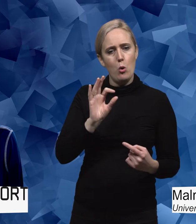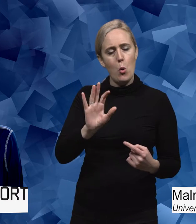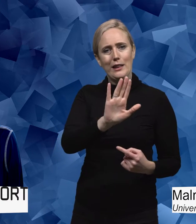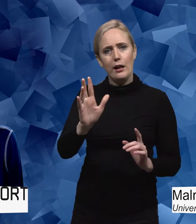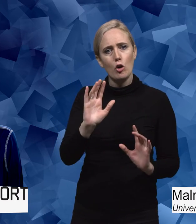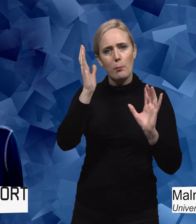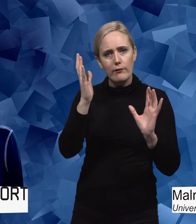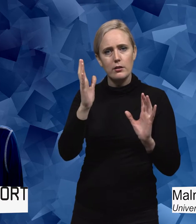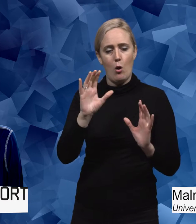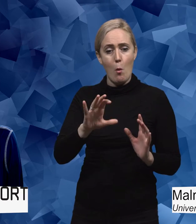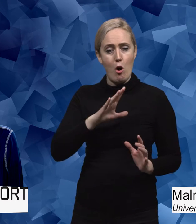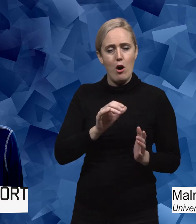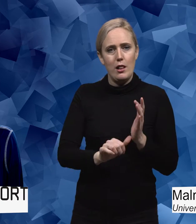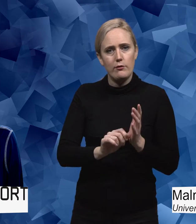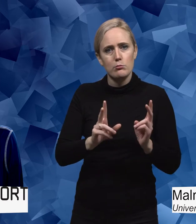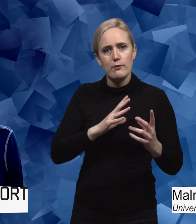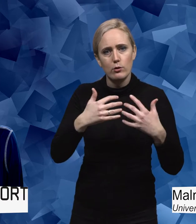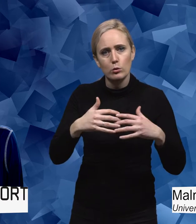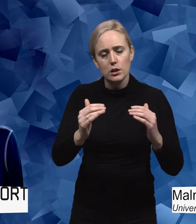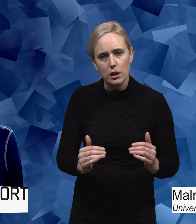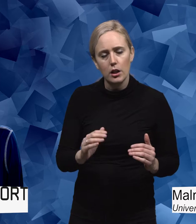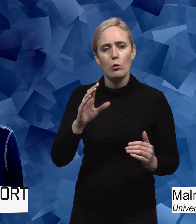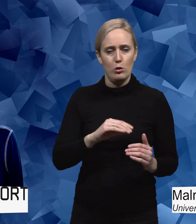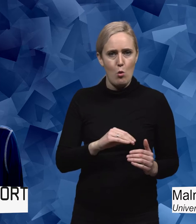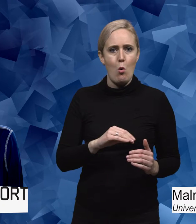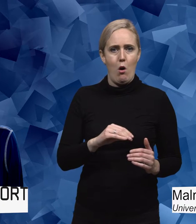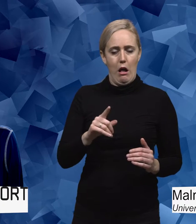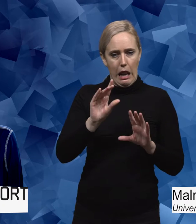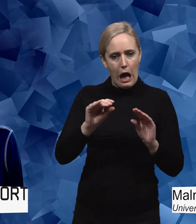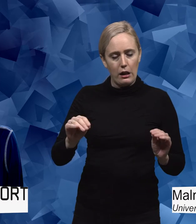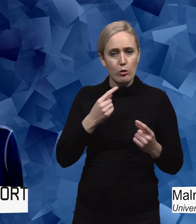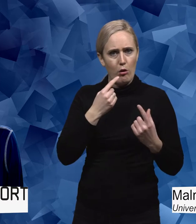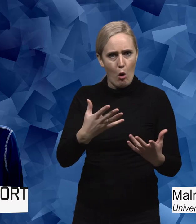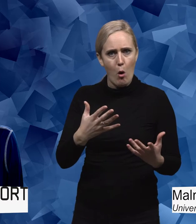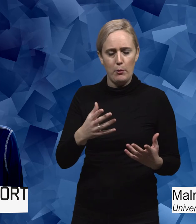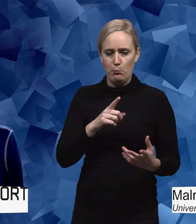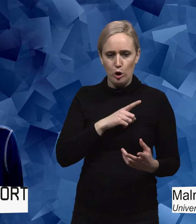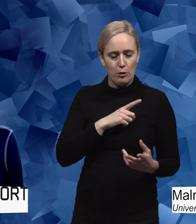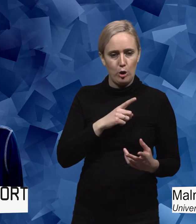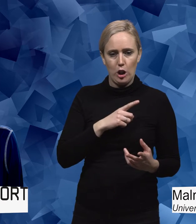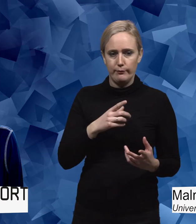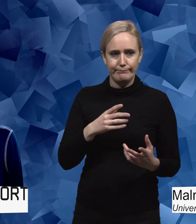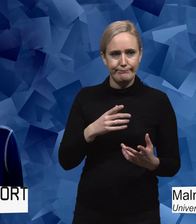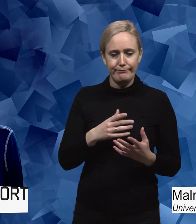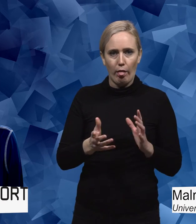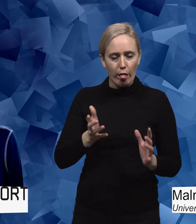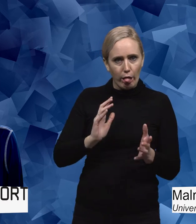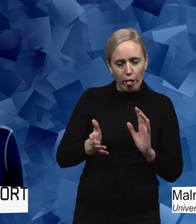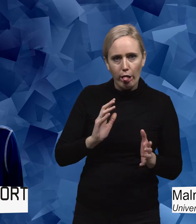visade jag att de var ju också väldigt obekväma med den här situationen. Forskningen var samstämmig om att de upplevde